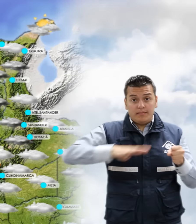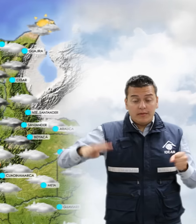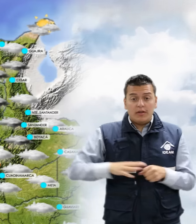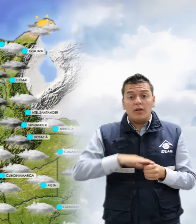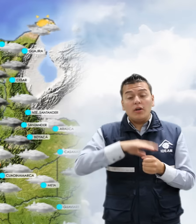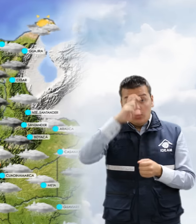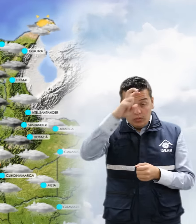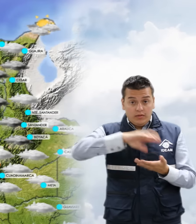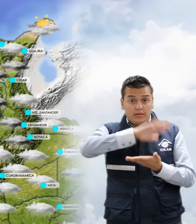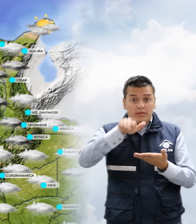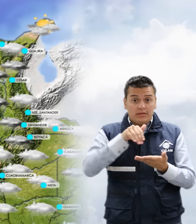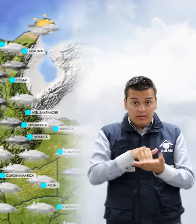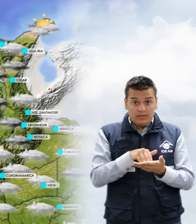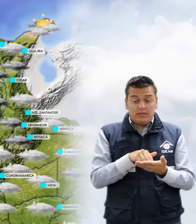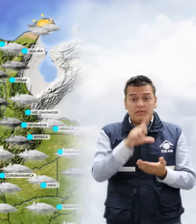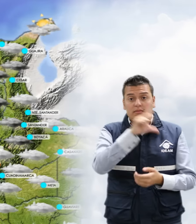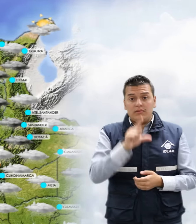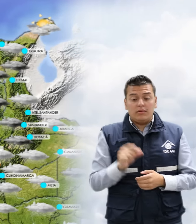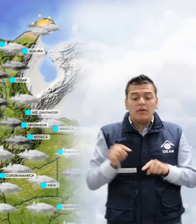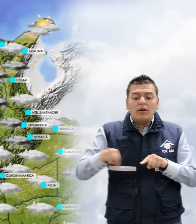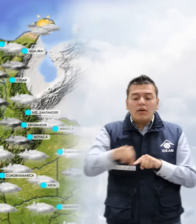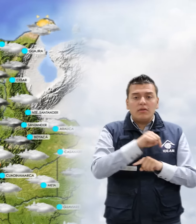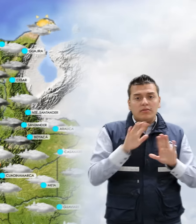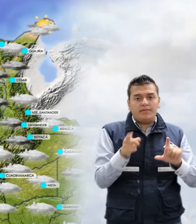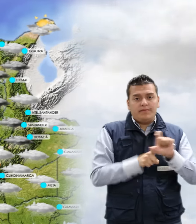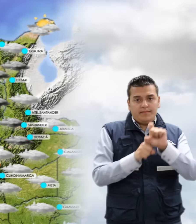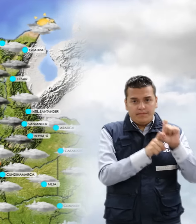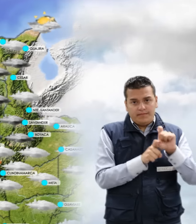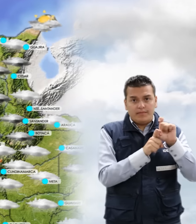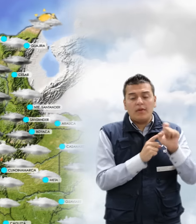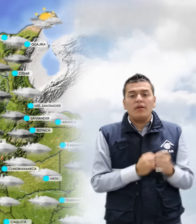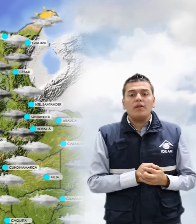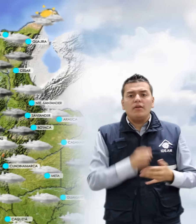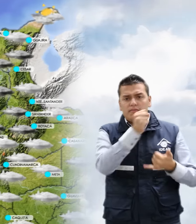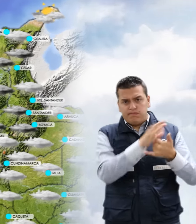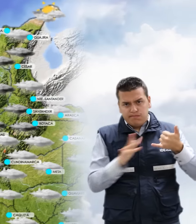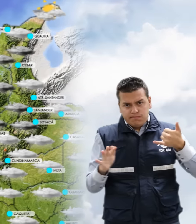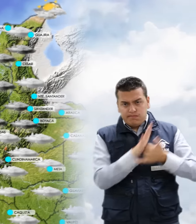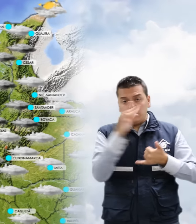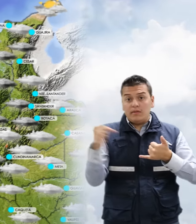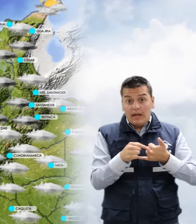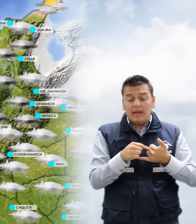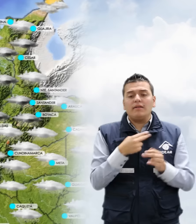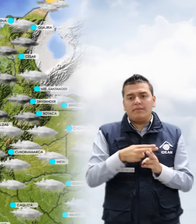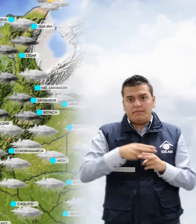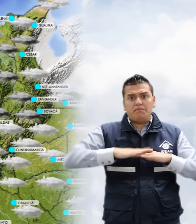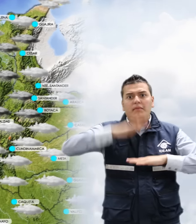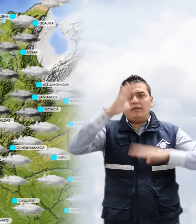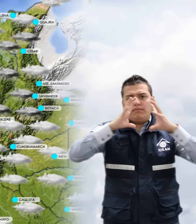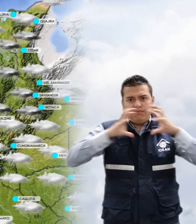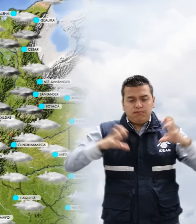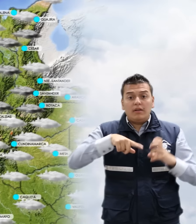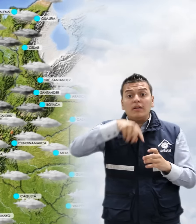Norte y Centro de Cesar y en ciertos sectores de La Guajira. En la región pacífica se prevé aumento de nubosidad